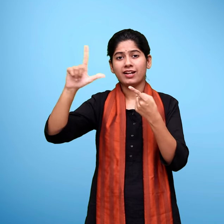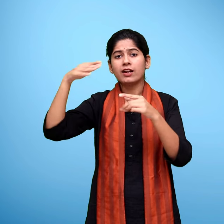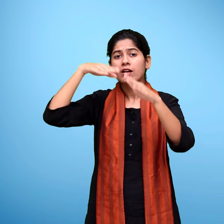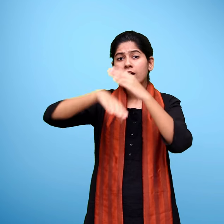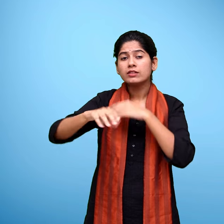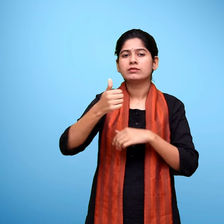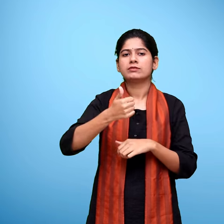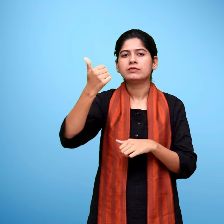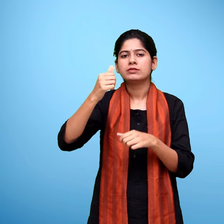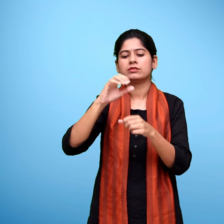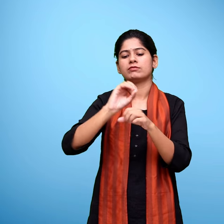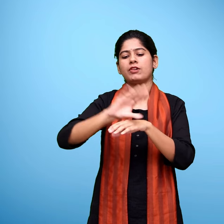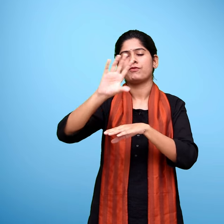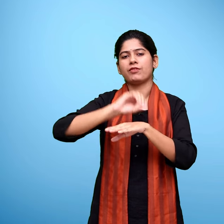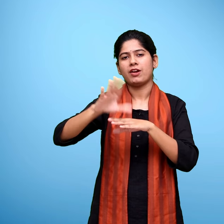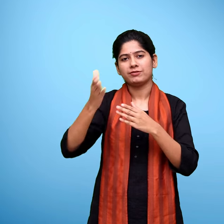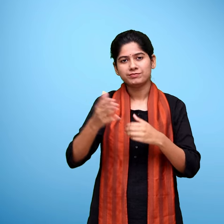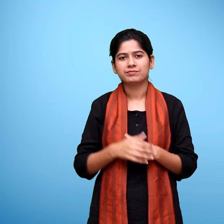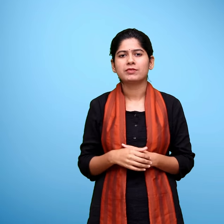राश्ट्रिय साक्षर्ता केंद्र प्रकोष्ट